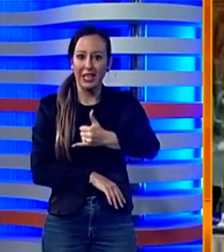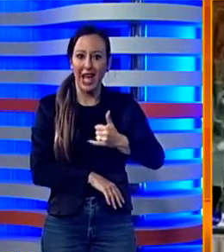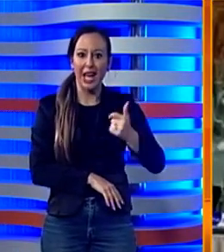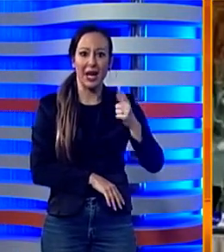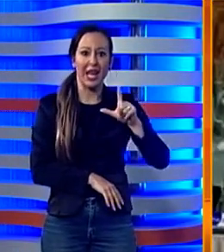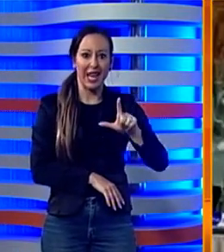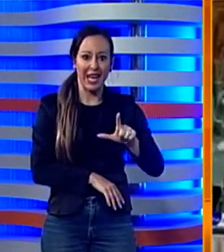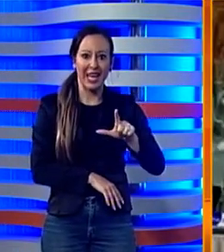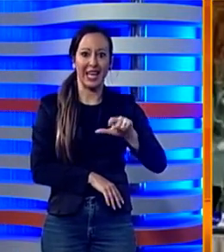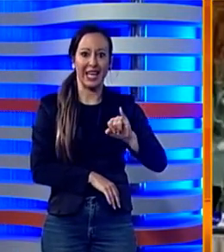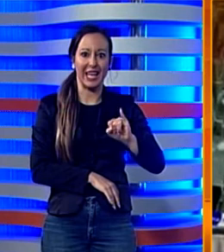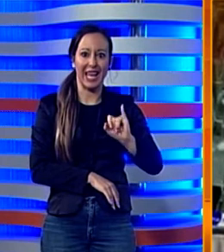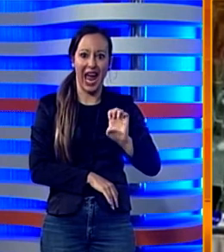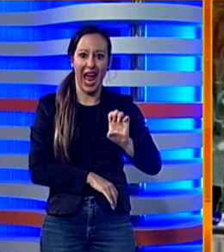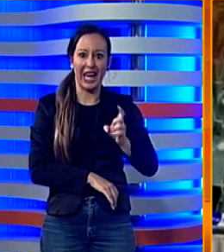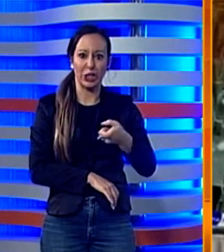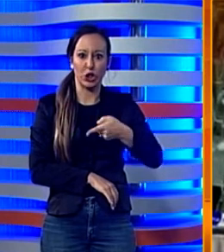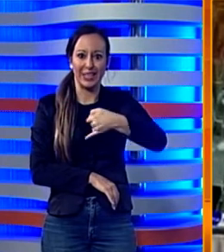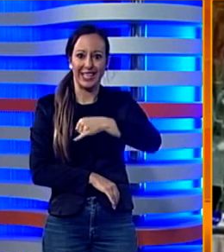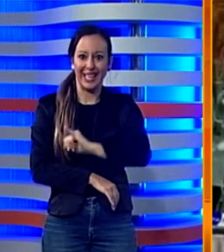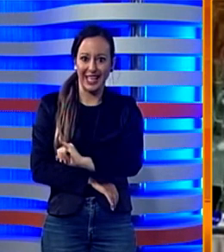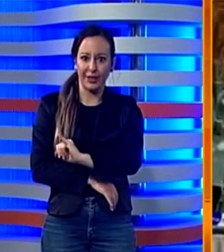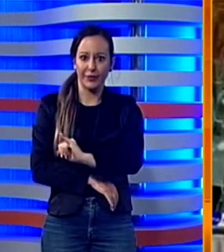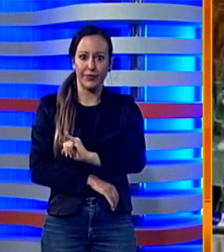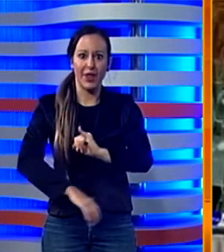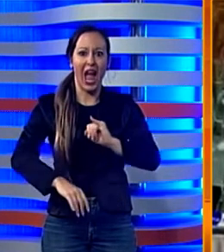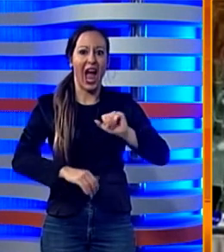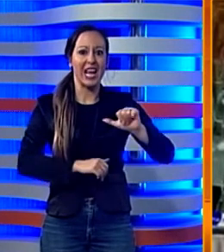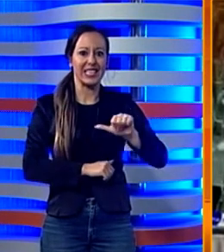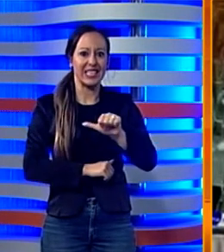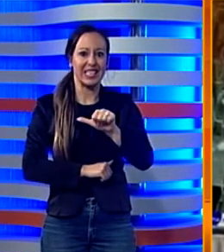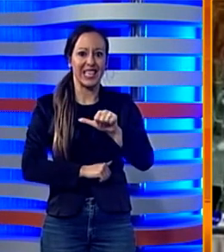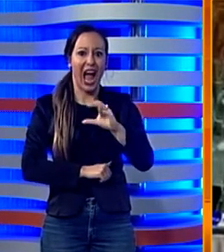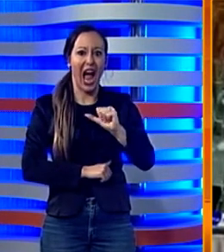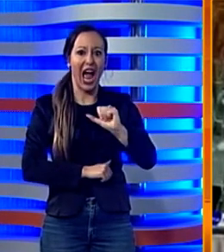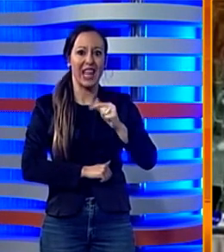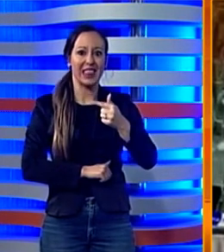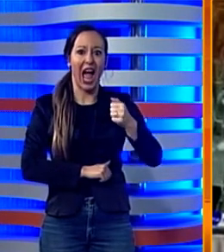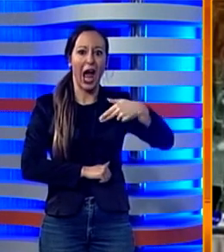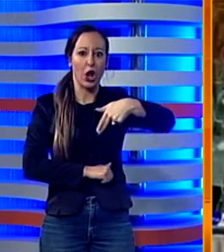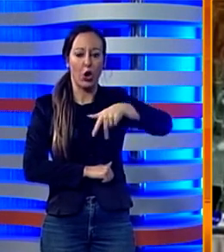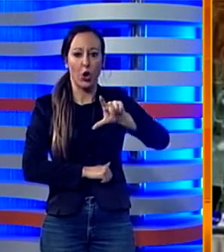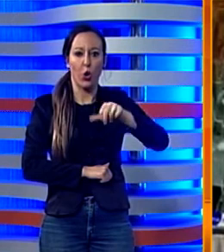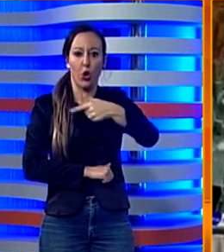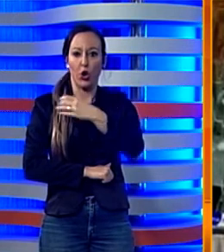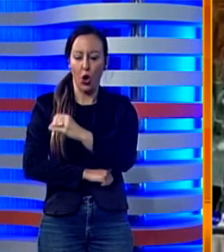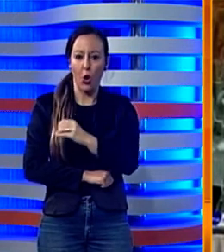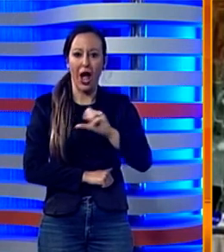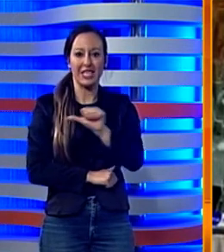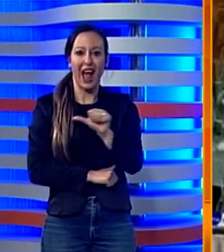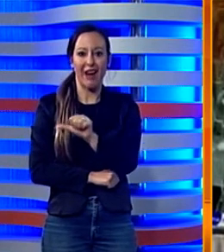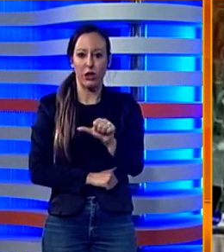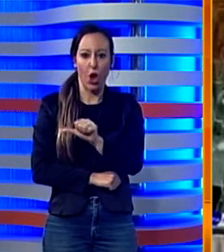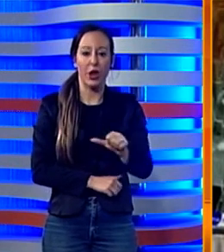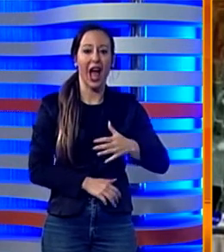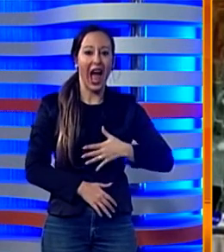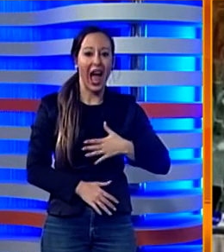Fermato un uomo per l'omicidio avvenuto a Liegi di Salvatore Catalano, 66 anni, originario di